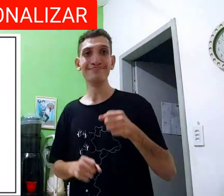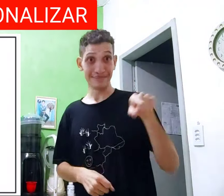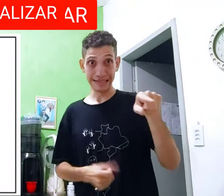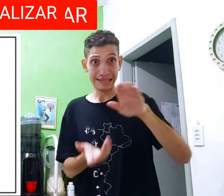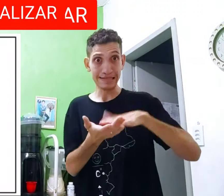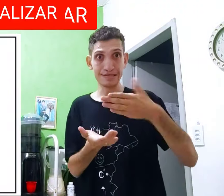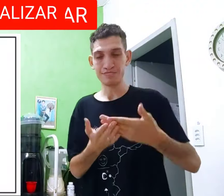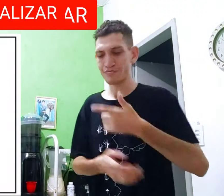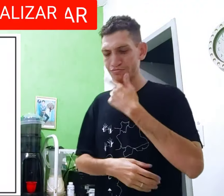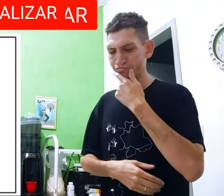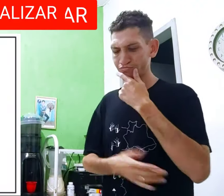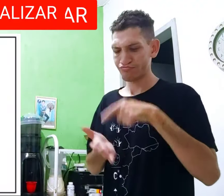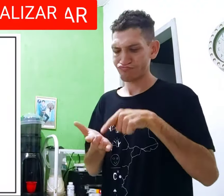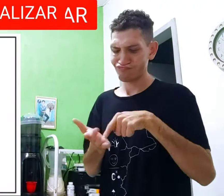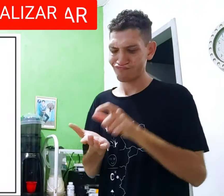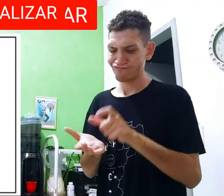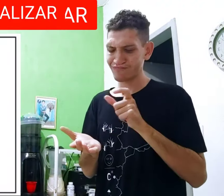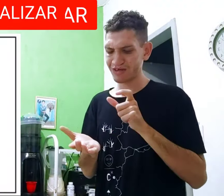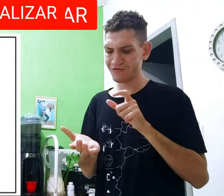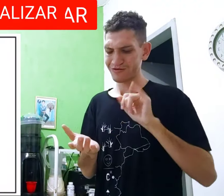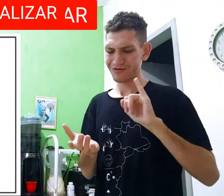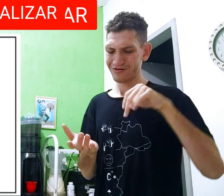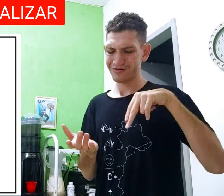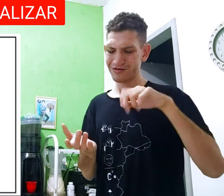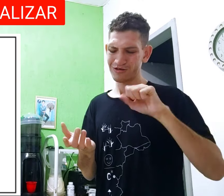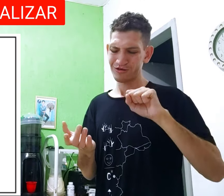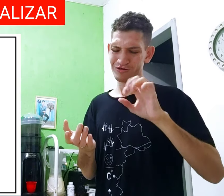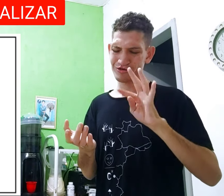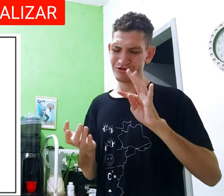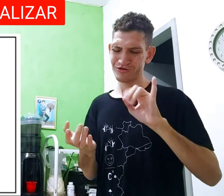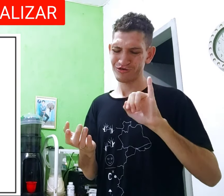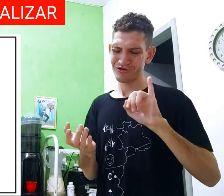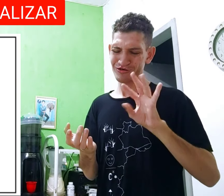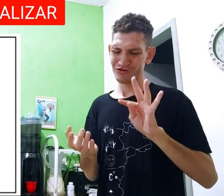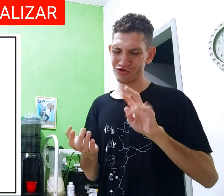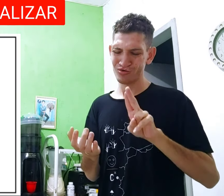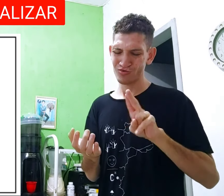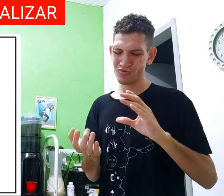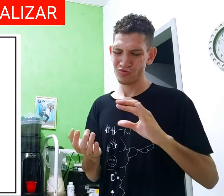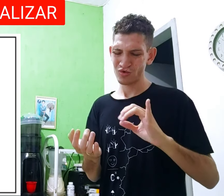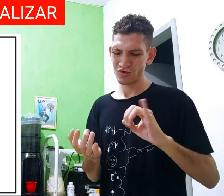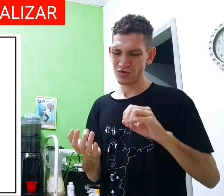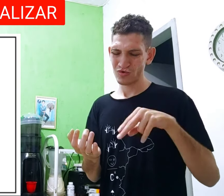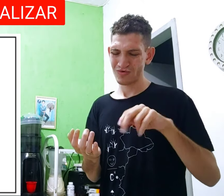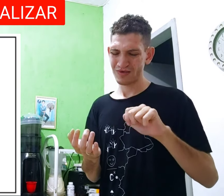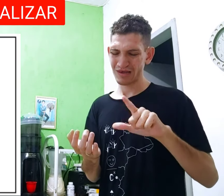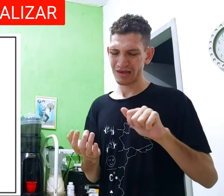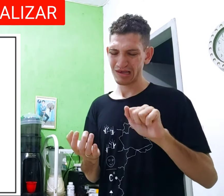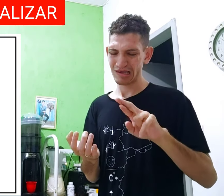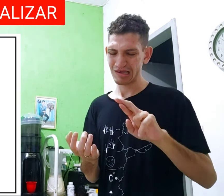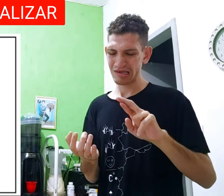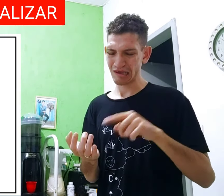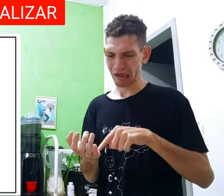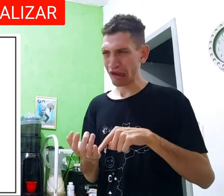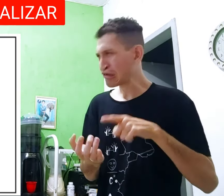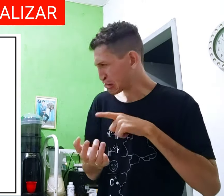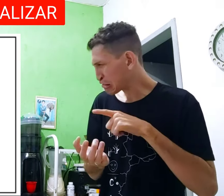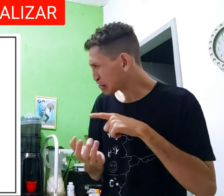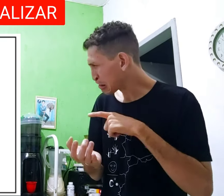TARARARARARARARARARARARARARARARAR Era de uma palavra institucionalizar.